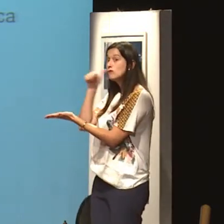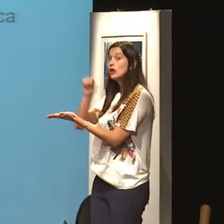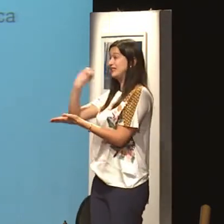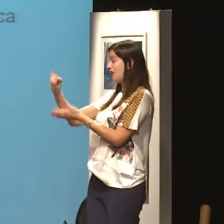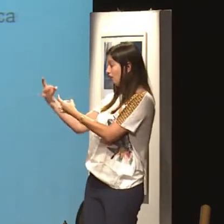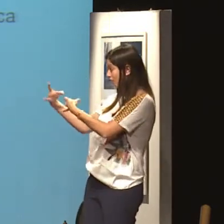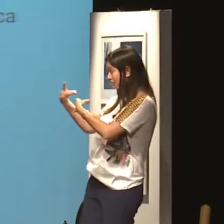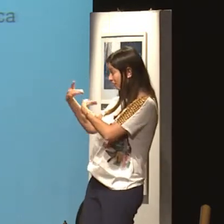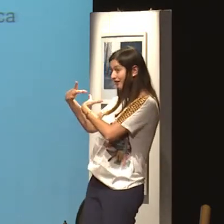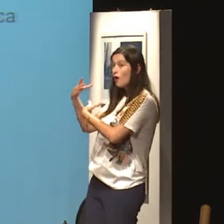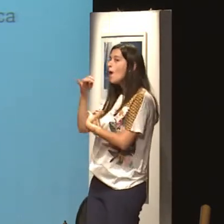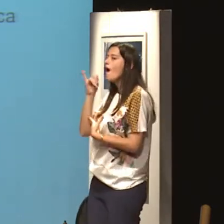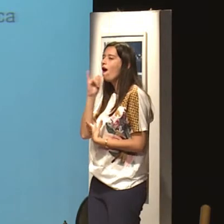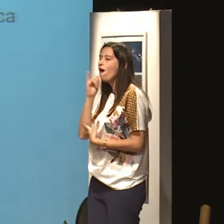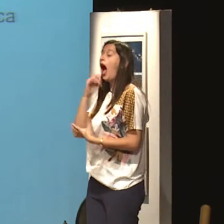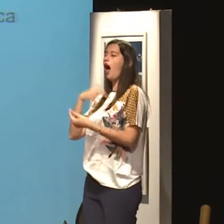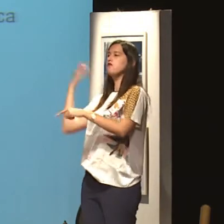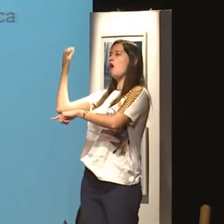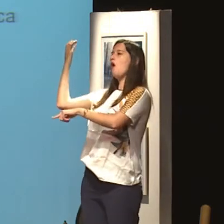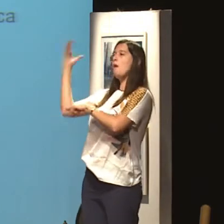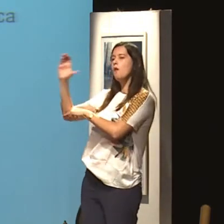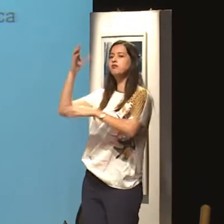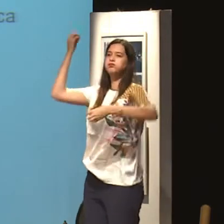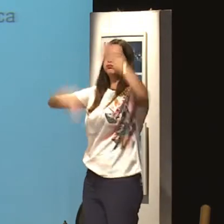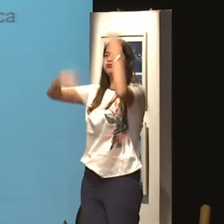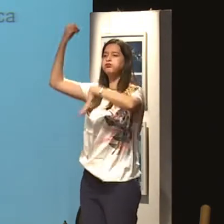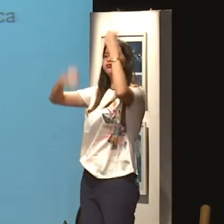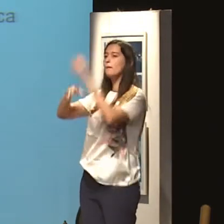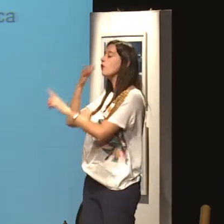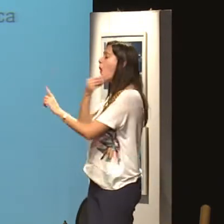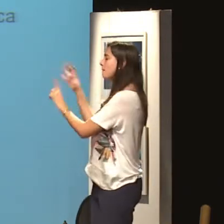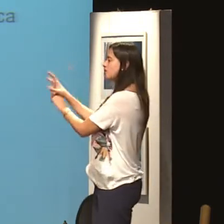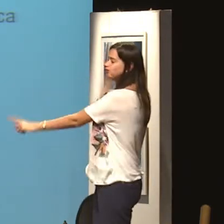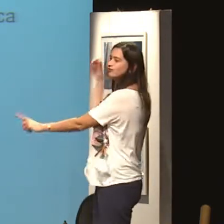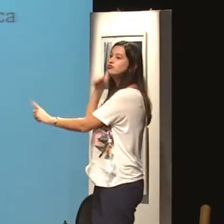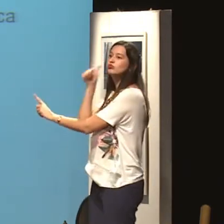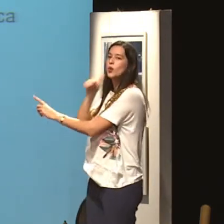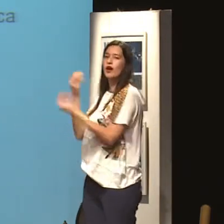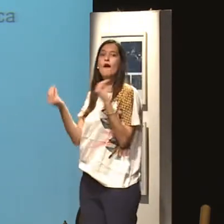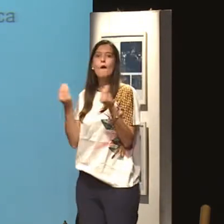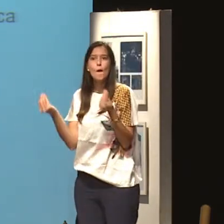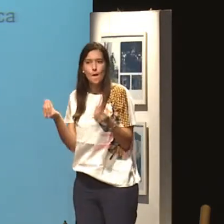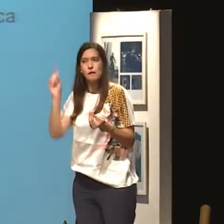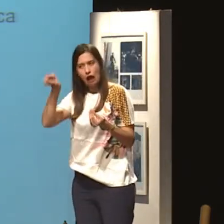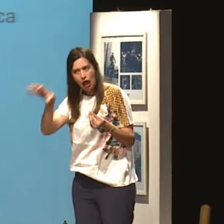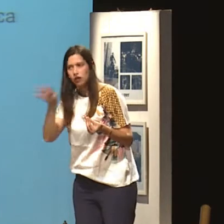E o homem que controla a mulher, por exemplo, se a mulher resolver expor, separar e colocar isso na